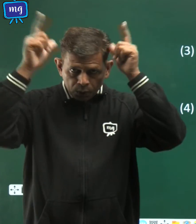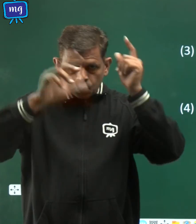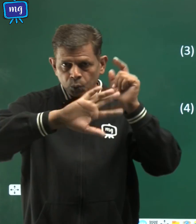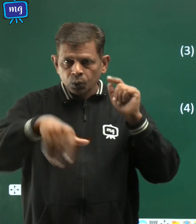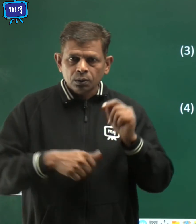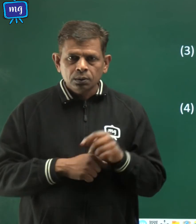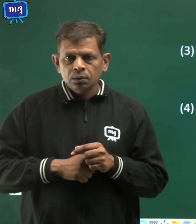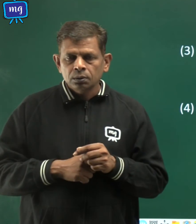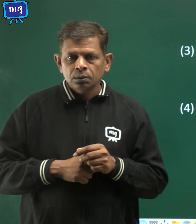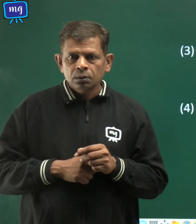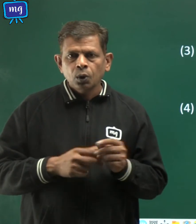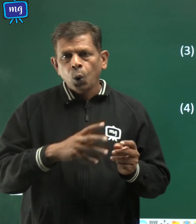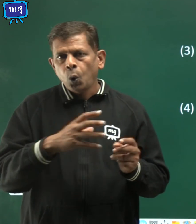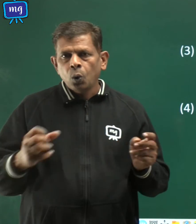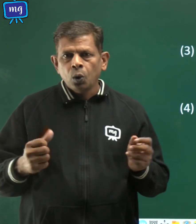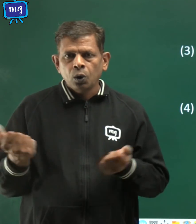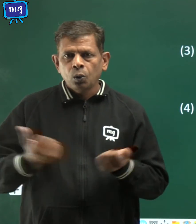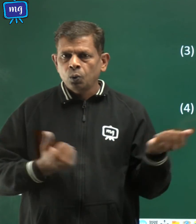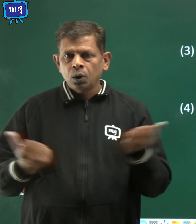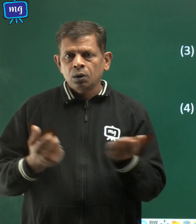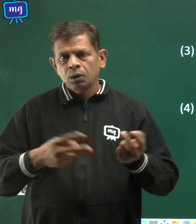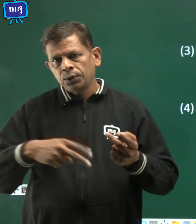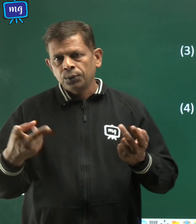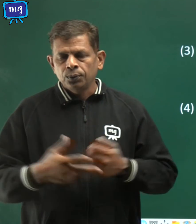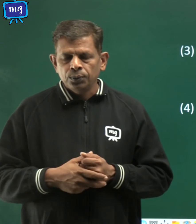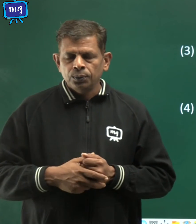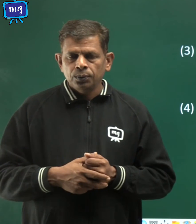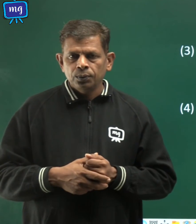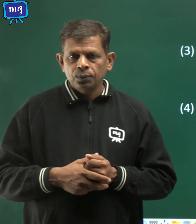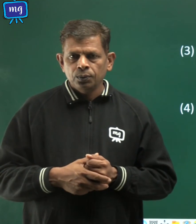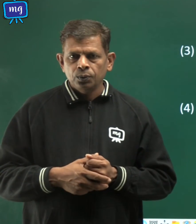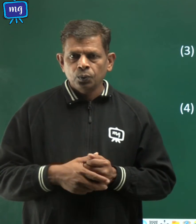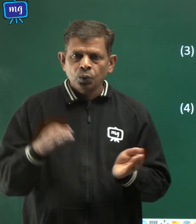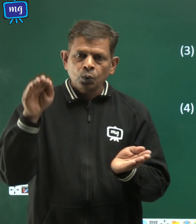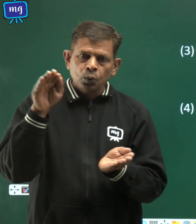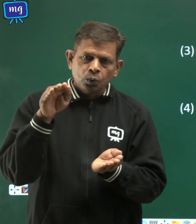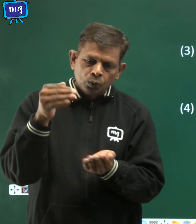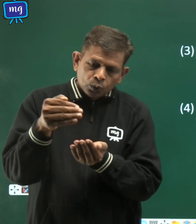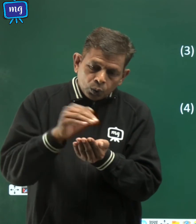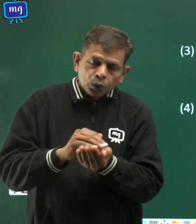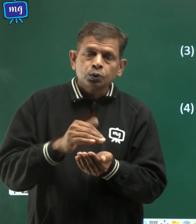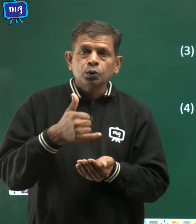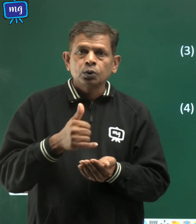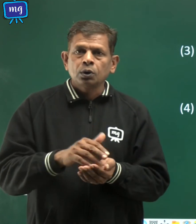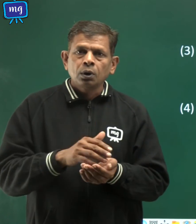और वाहनों आधि को सुरक्षित स्थानों